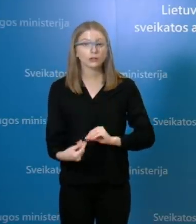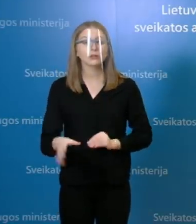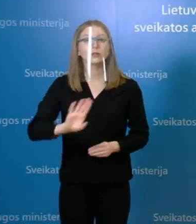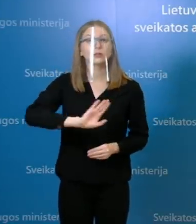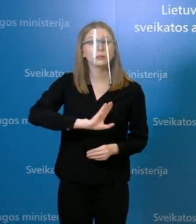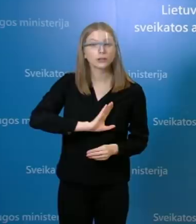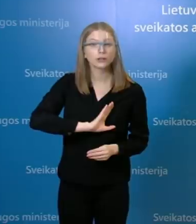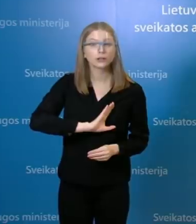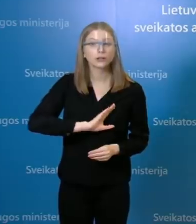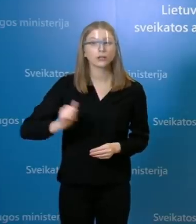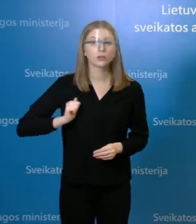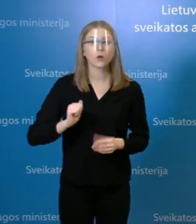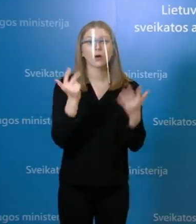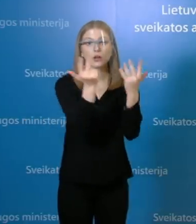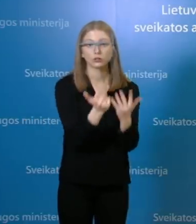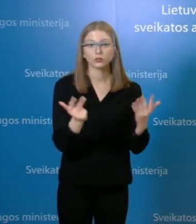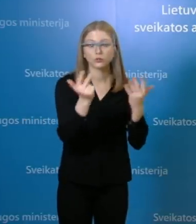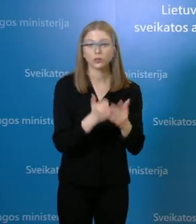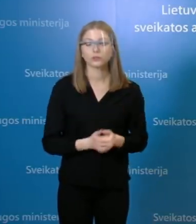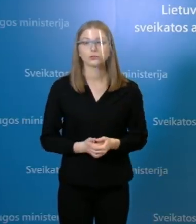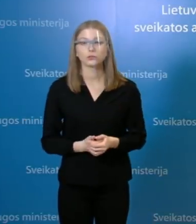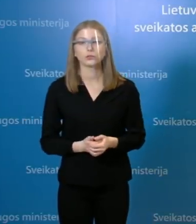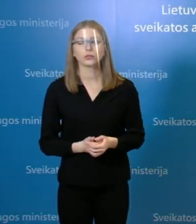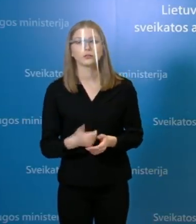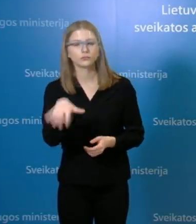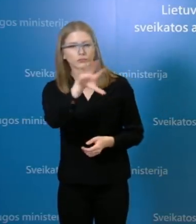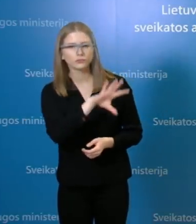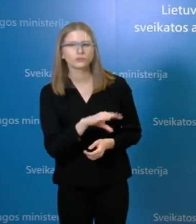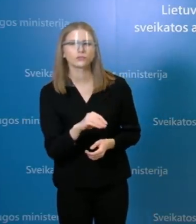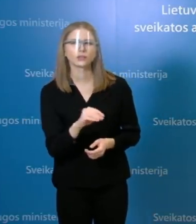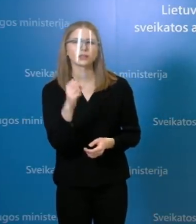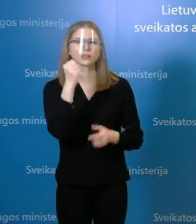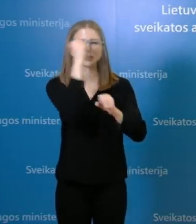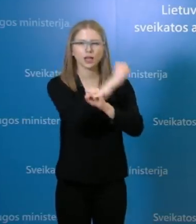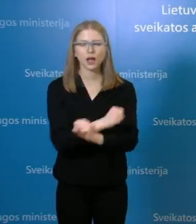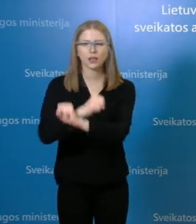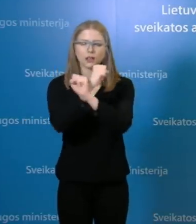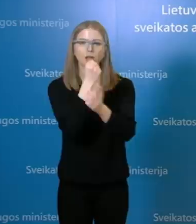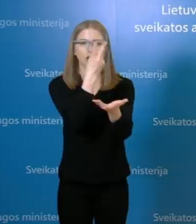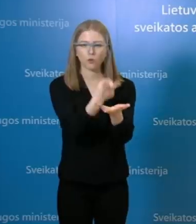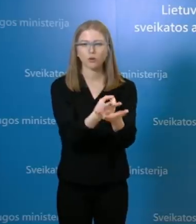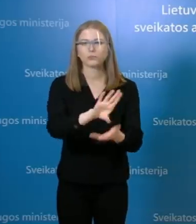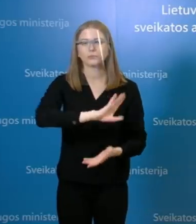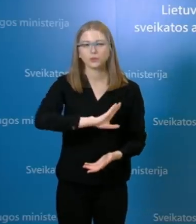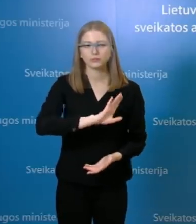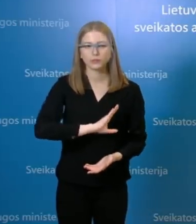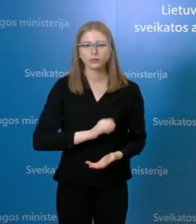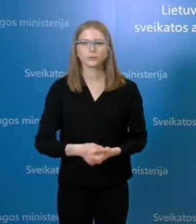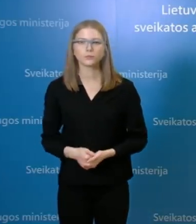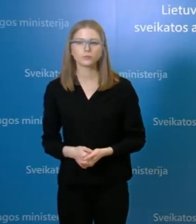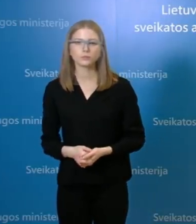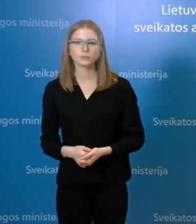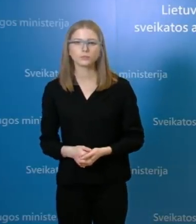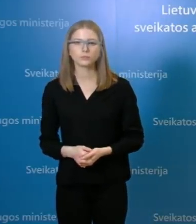klinikinė ligonė atveju ir 8, visi mirės antaros klininkos, sėdu asmenis, kuriems nustatytas steigiamas COVID-19 tyrimo rezultatas,